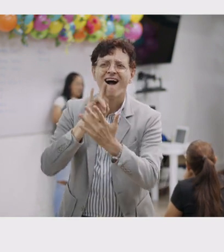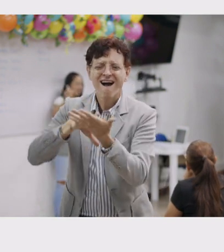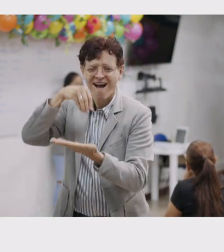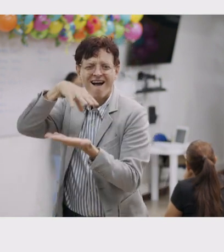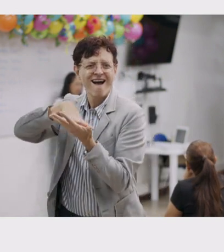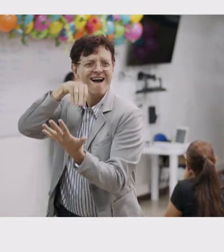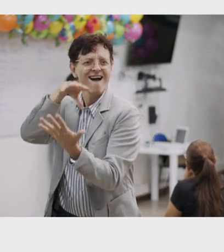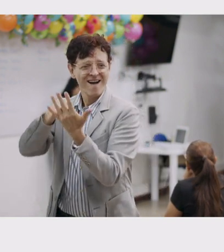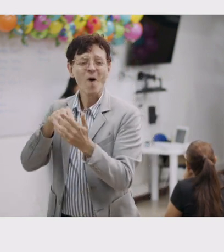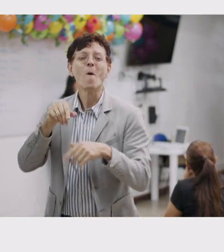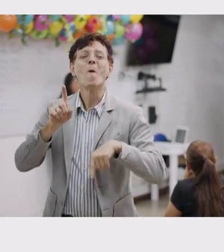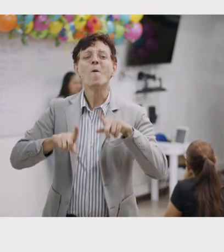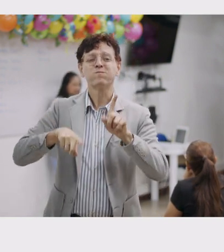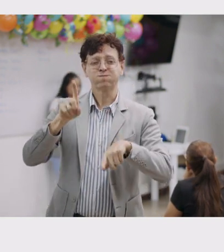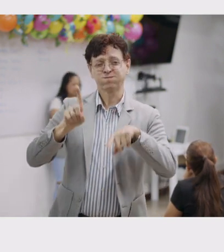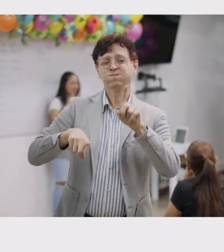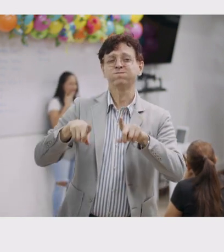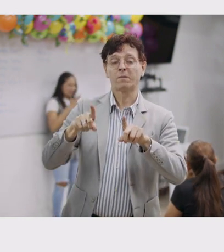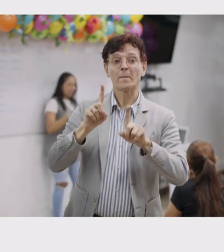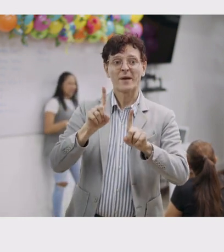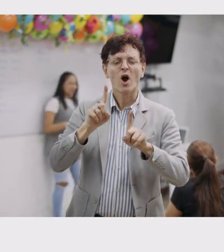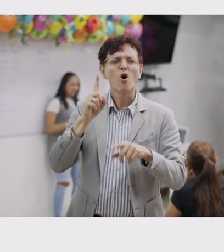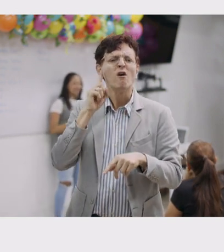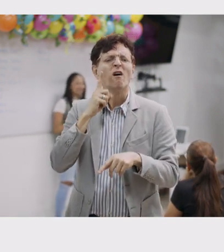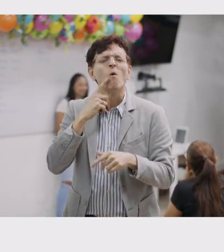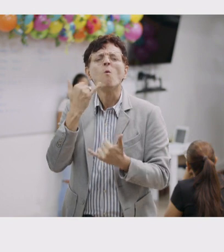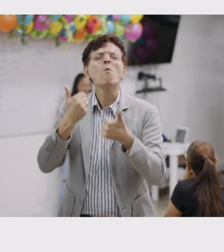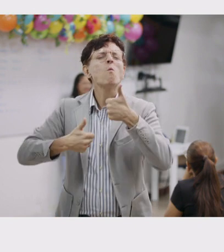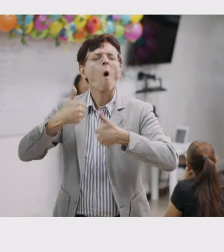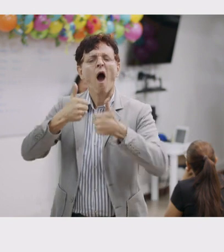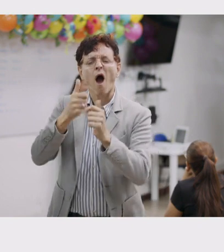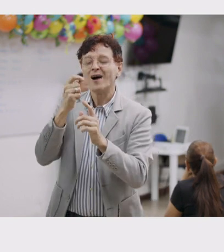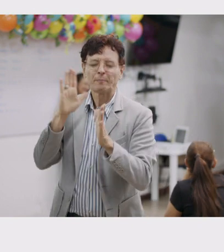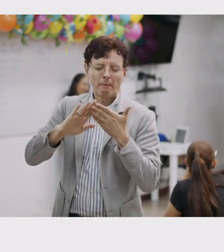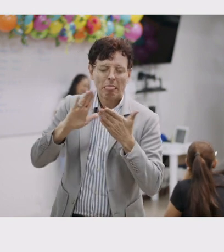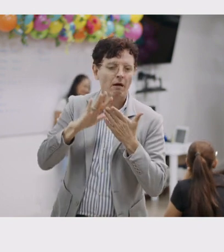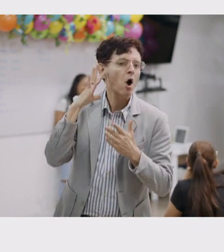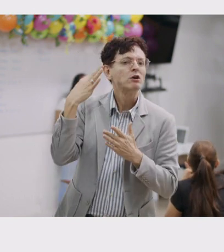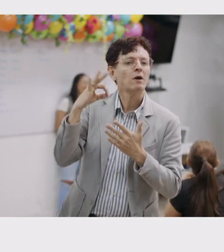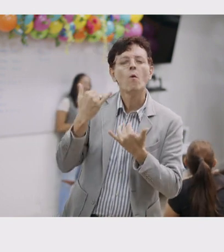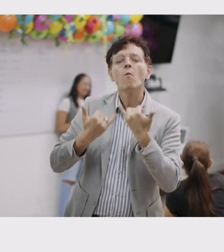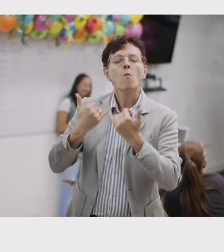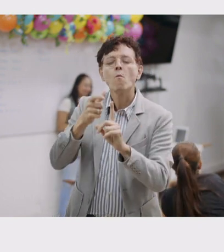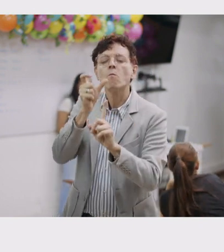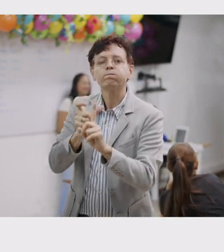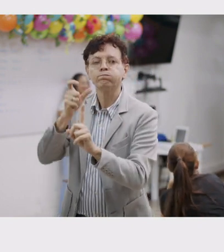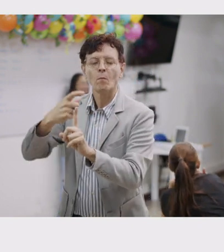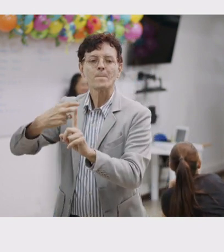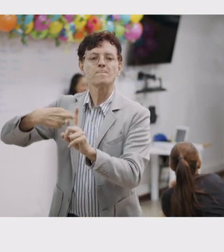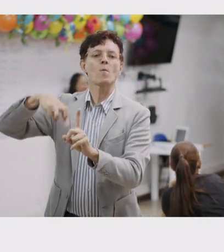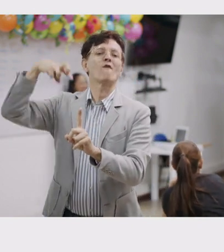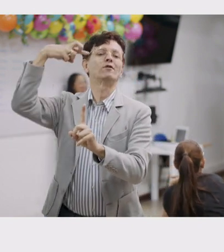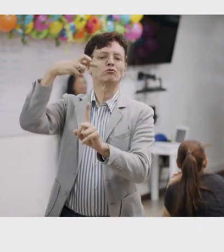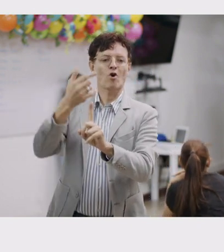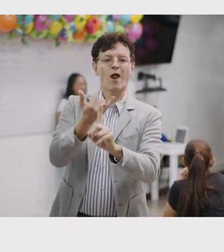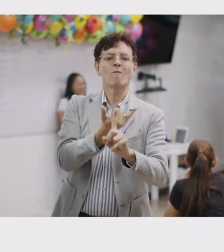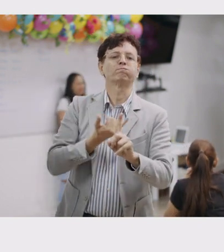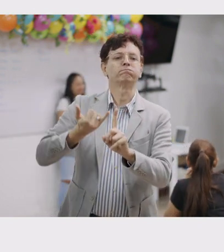adquieran el idioma y lo aprendan para poder romper con las barreras comunicativas que nos encontramos. Las personas